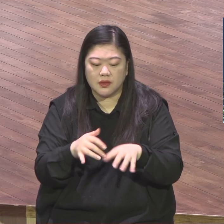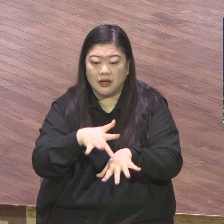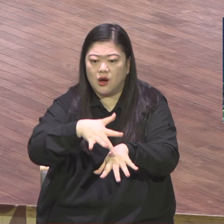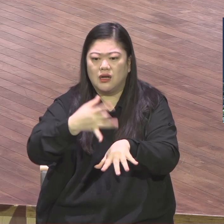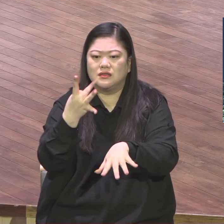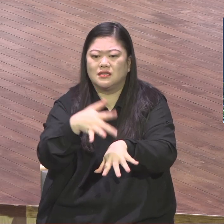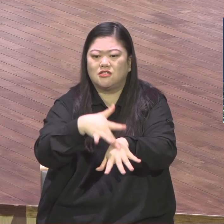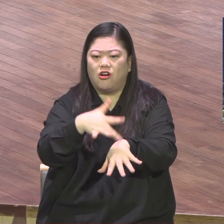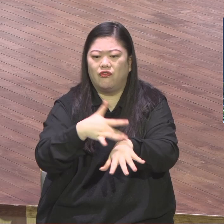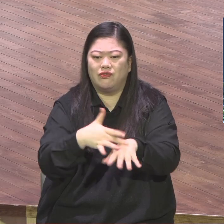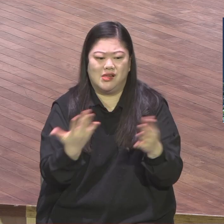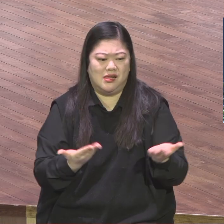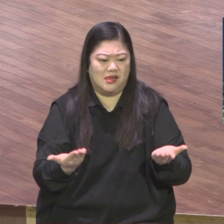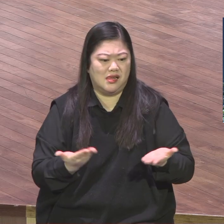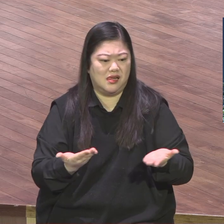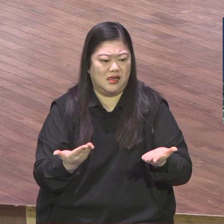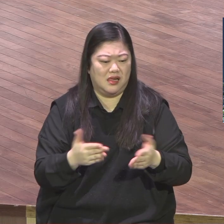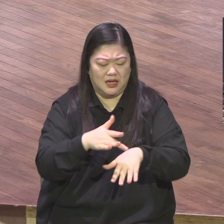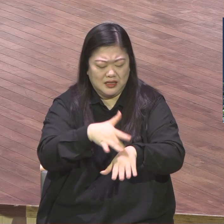통해서 세우진 교회가 빌리포 교회예요.